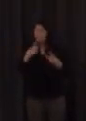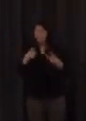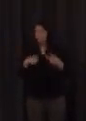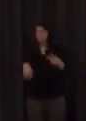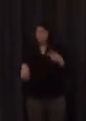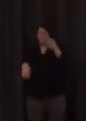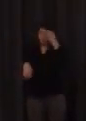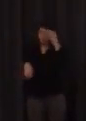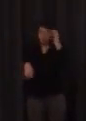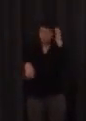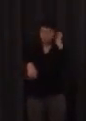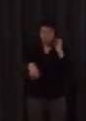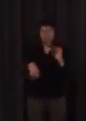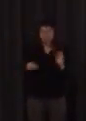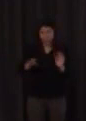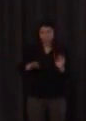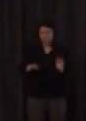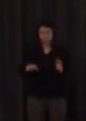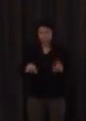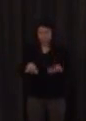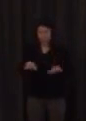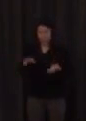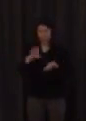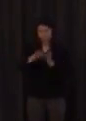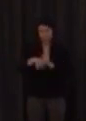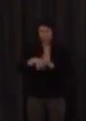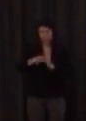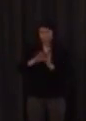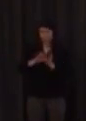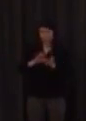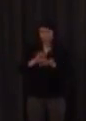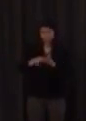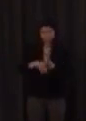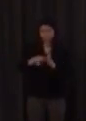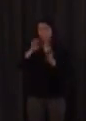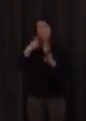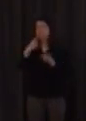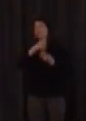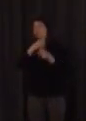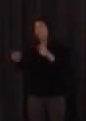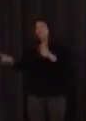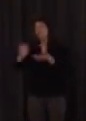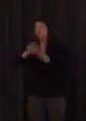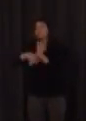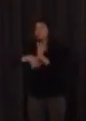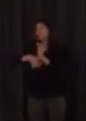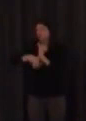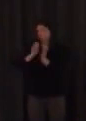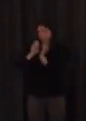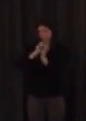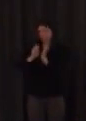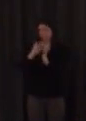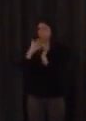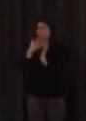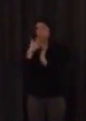llavors ¿hay otros sistemas de escrituras que van ser desenvolupados per exemple en Burgo en Burgo sí com